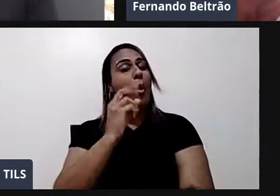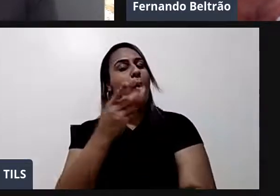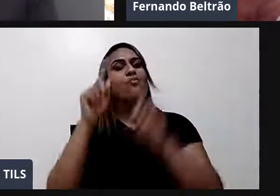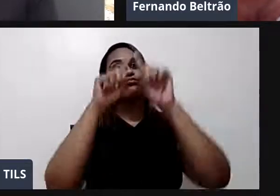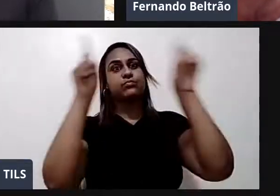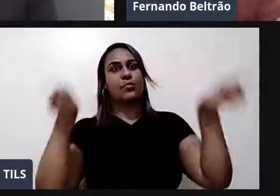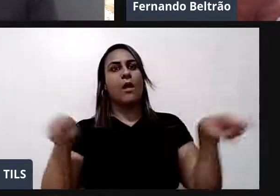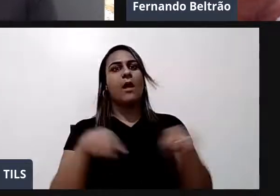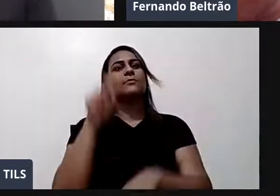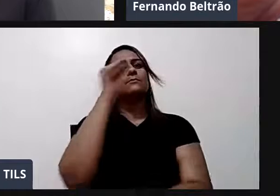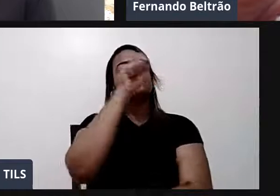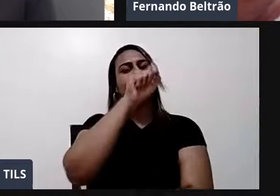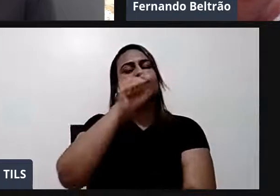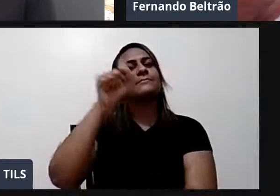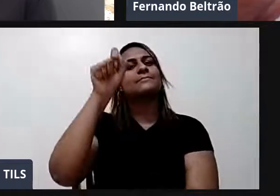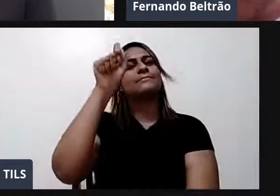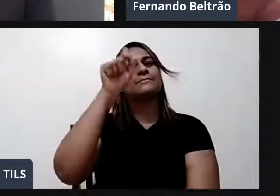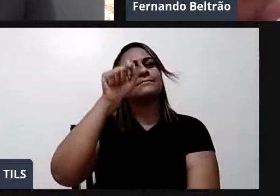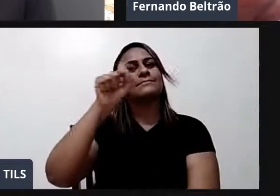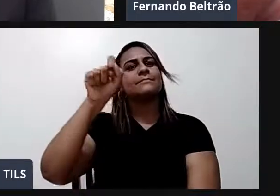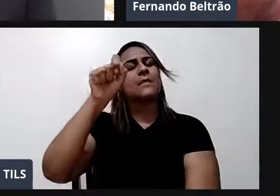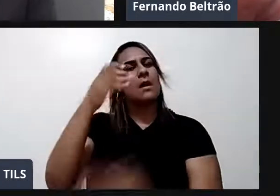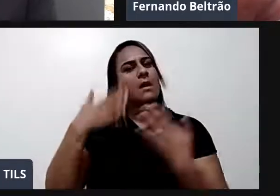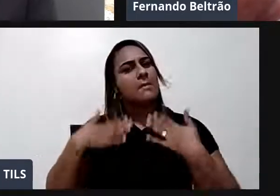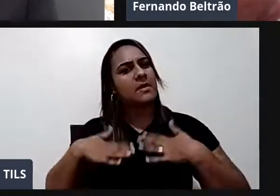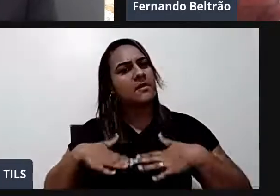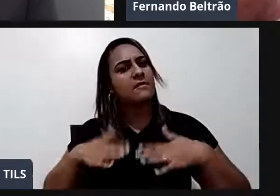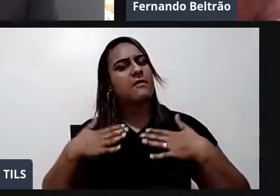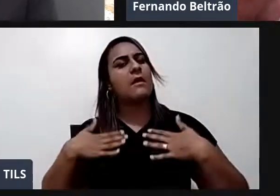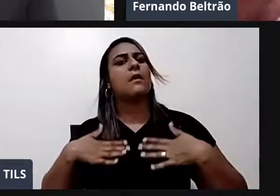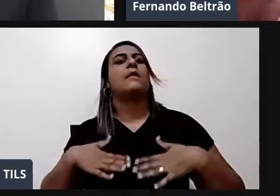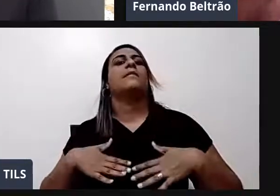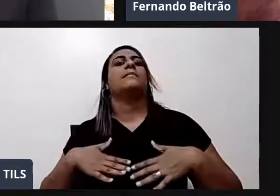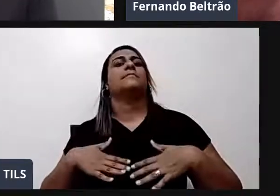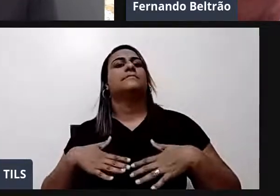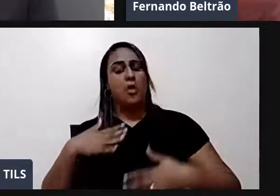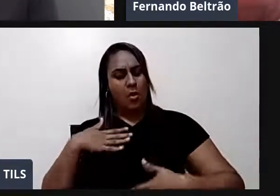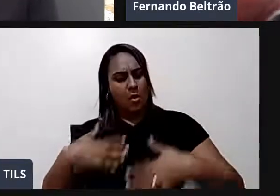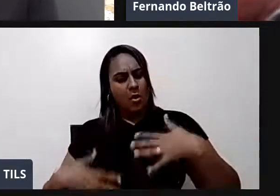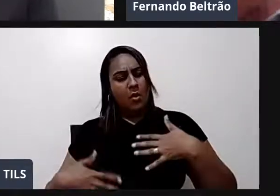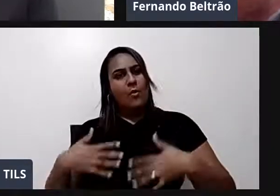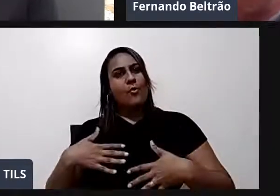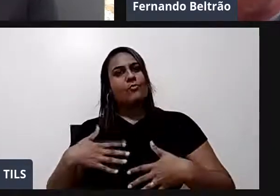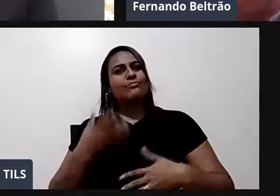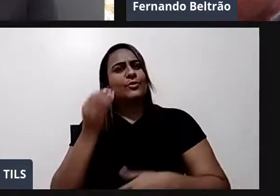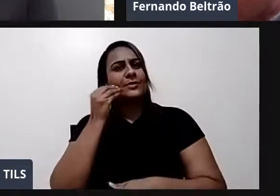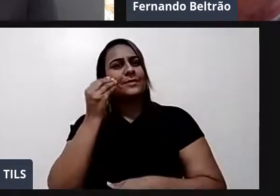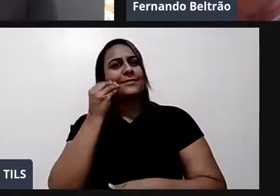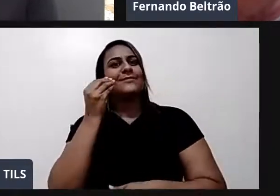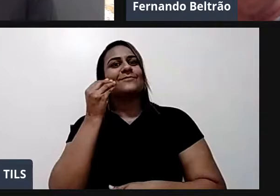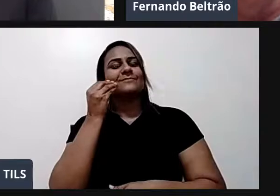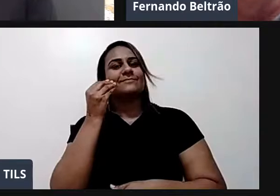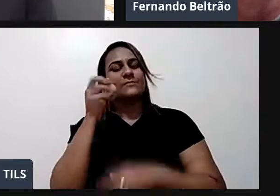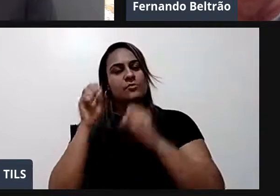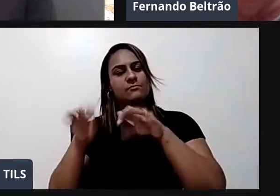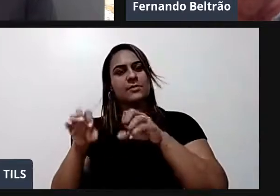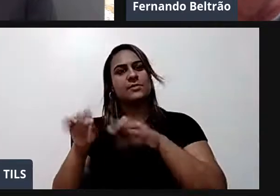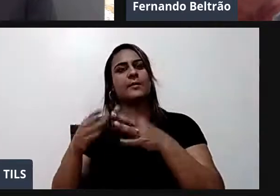tentando falar. Meu corpo tentando falar. E acho que tem dado certo. Com a chegada da pandemia. Eu fiz uma aula